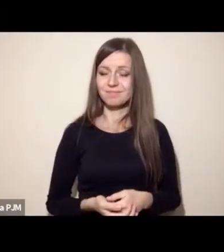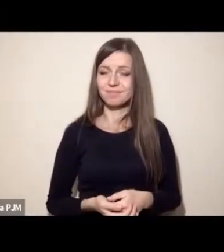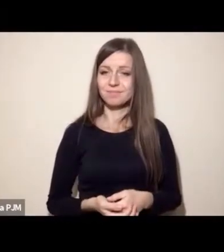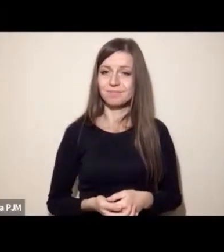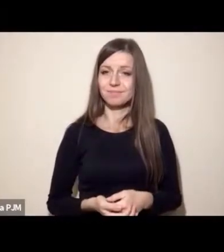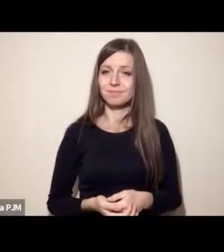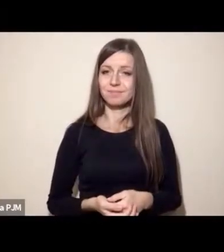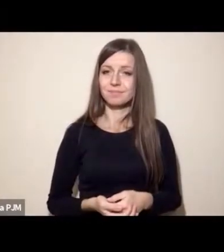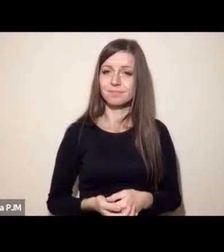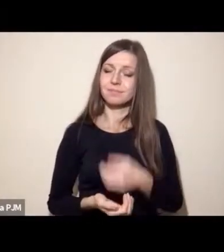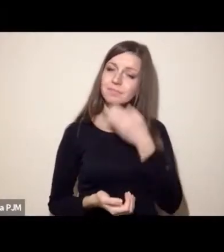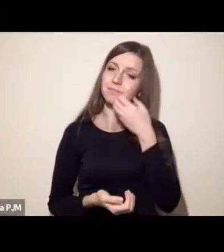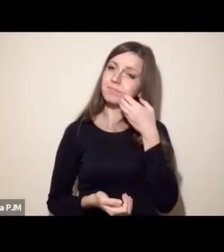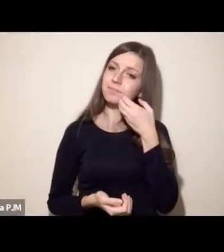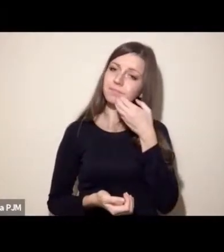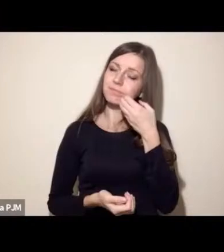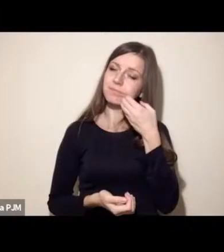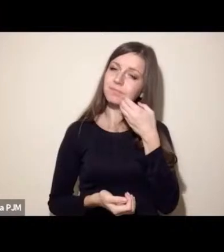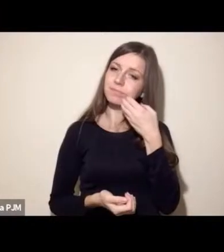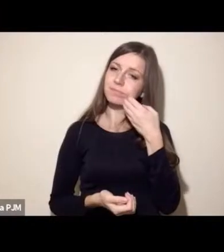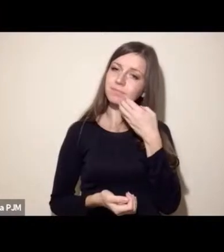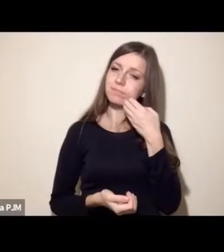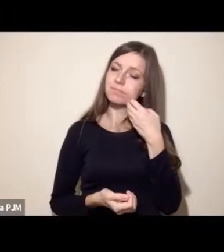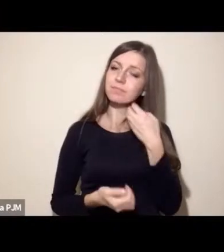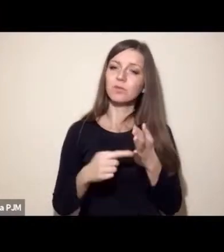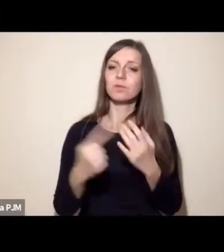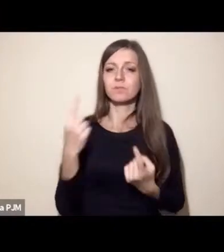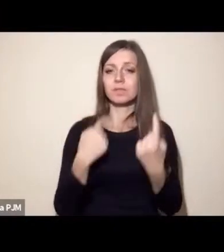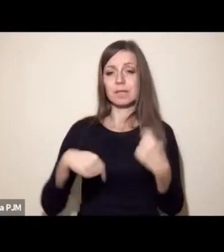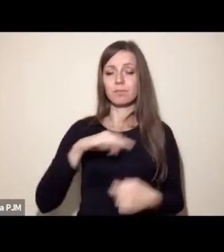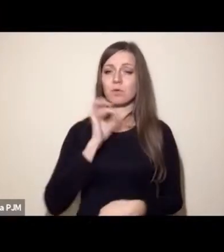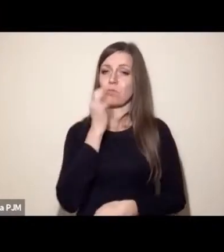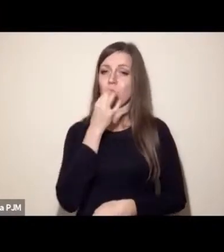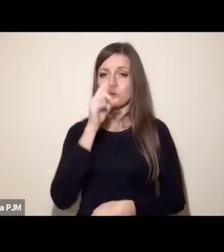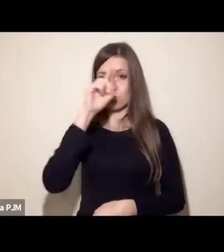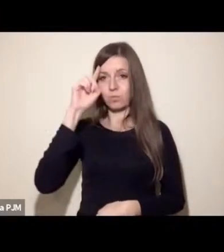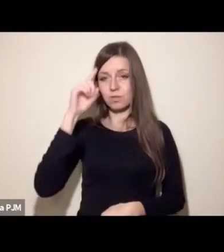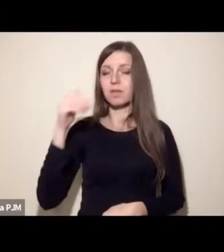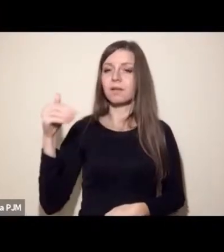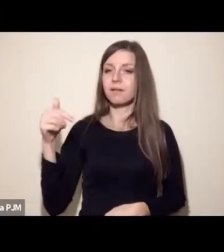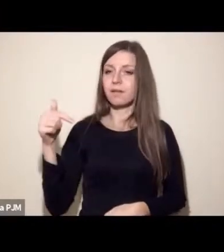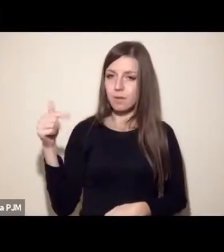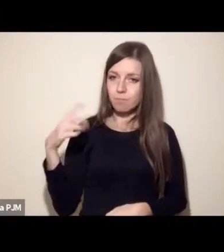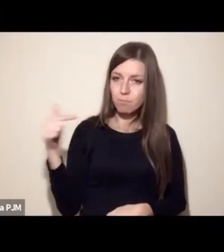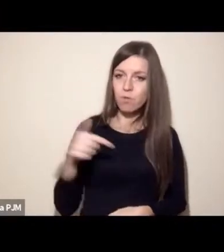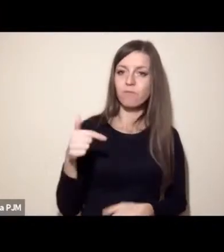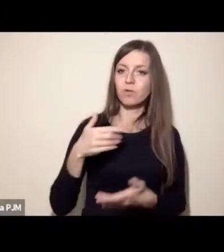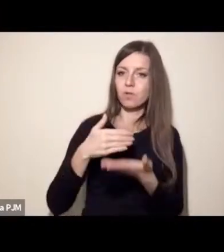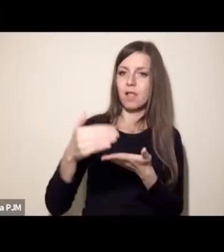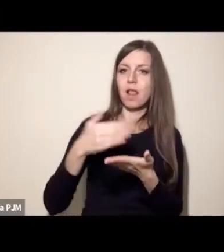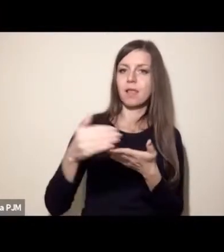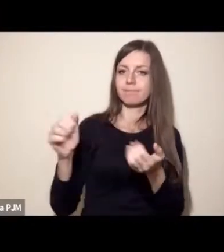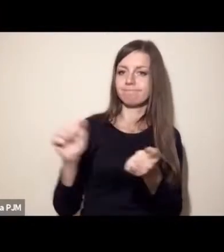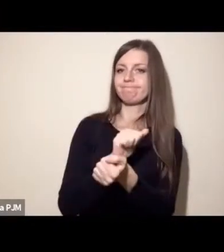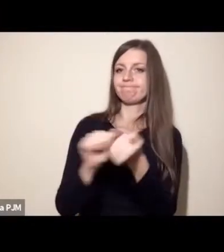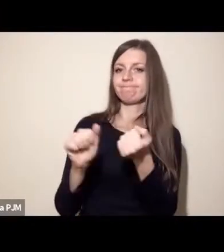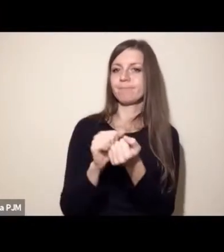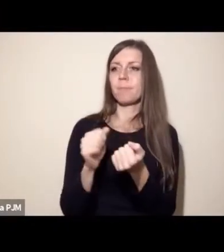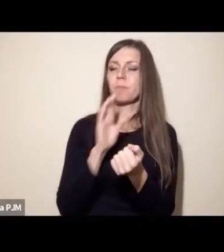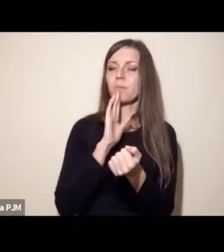Także wydaje mi się, że to jest bardzo ważne, żebyśmy my, młodzi ludzie, też kontynuowali tę myśl takiego